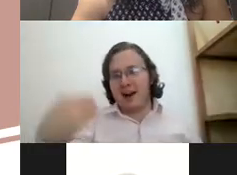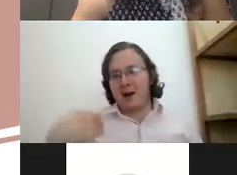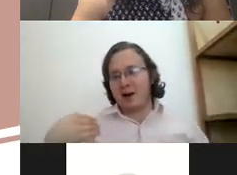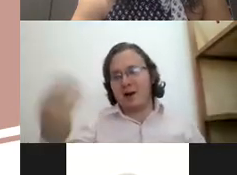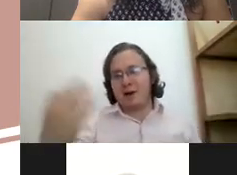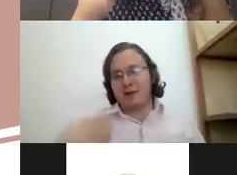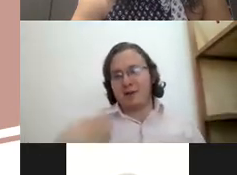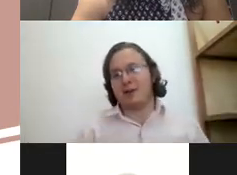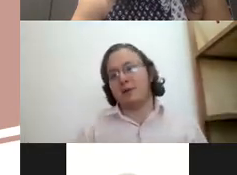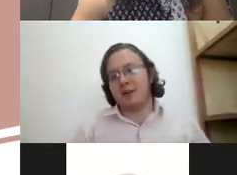audio o le van a poner subtítulos